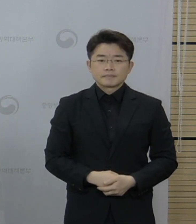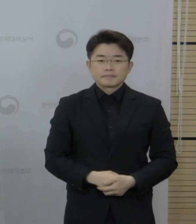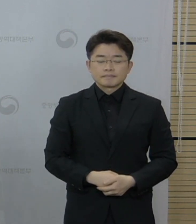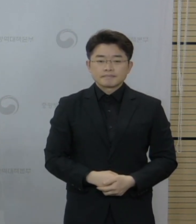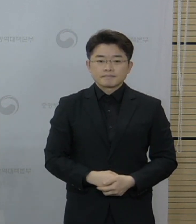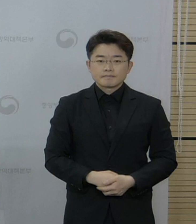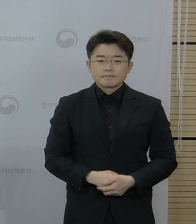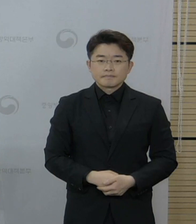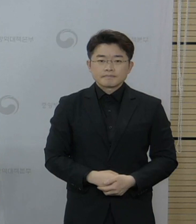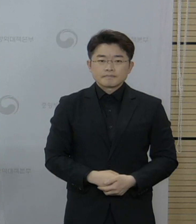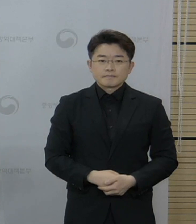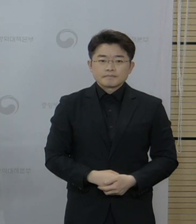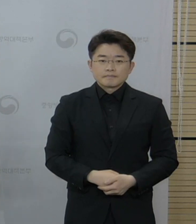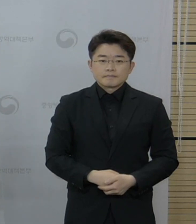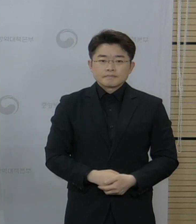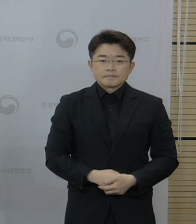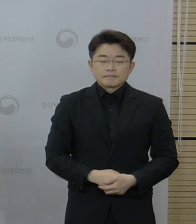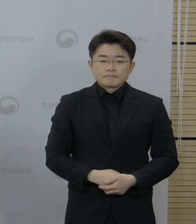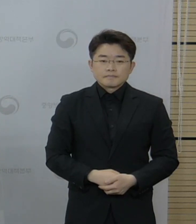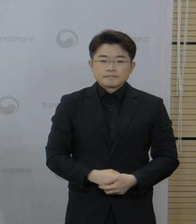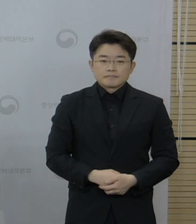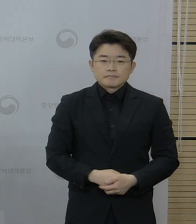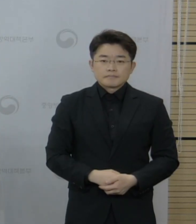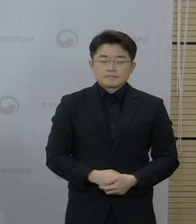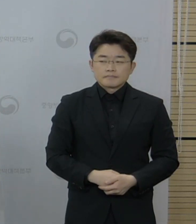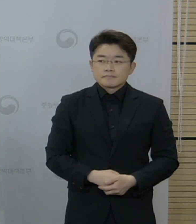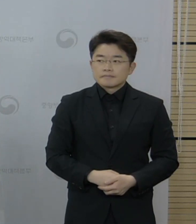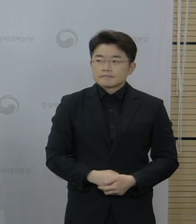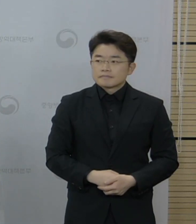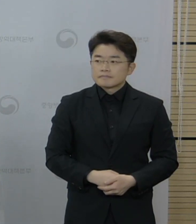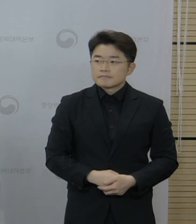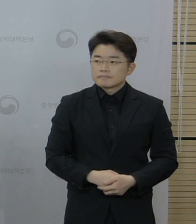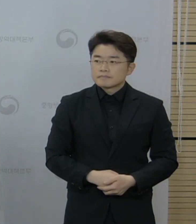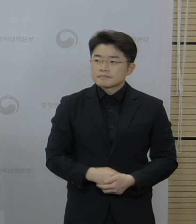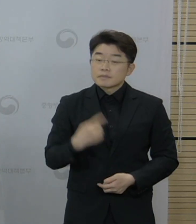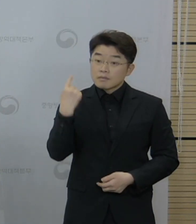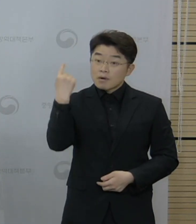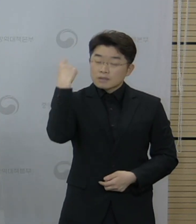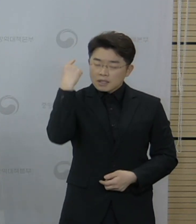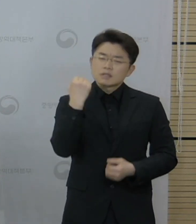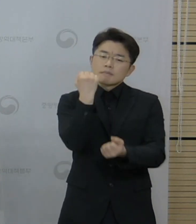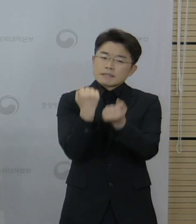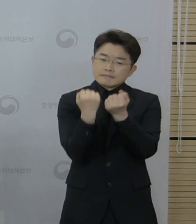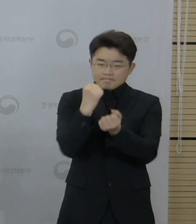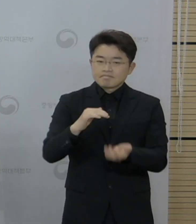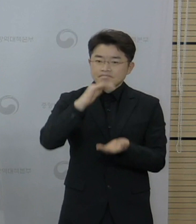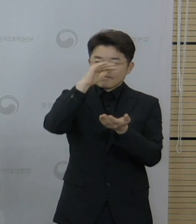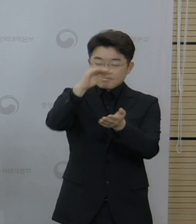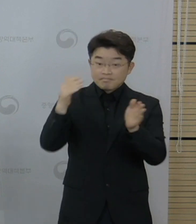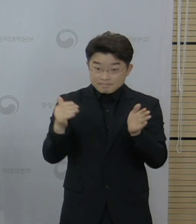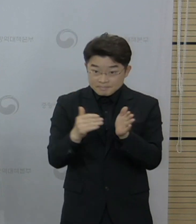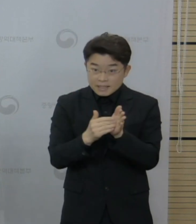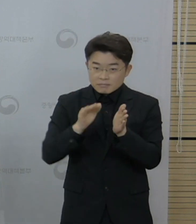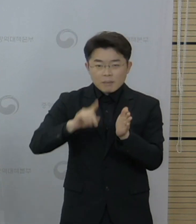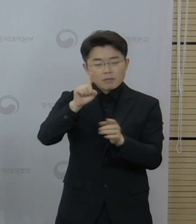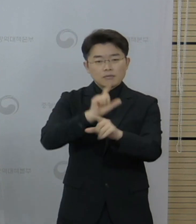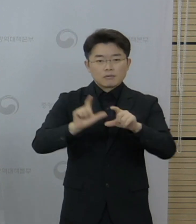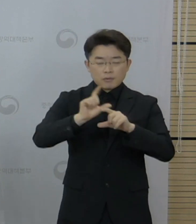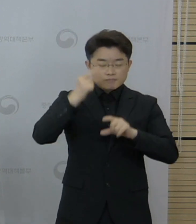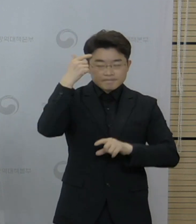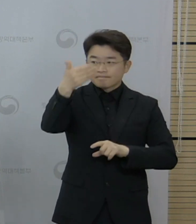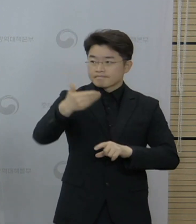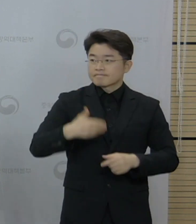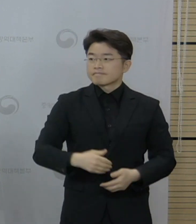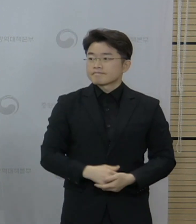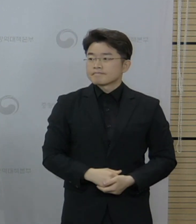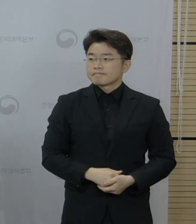이상입니다. 네, 관련 어제 한번 설명이 있었는데 이상반응 조사지원팀에 질문